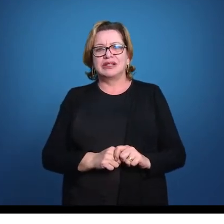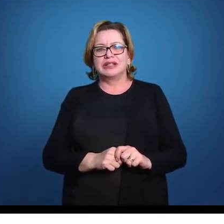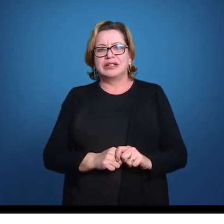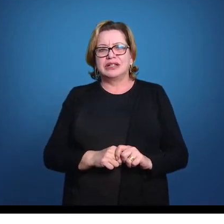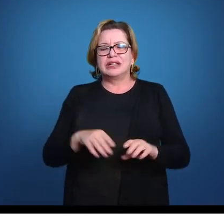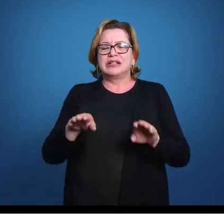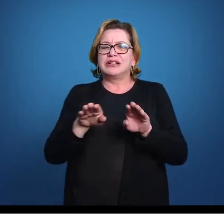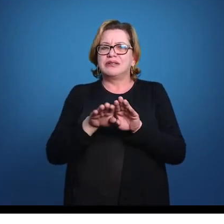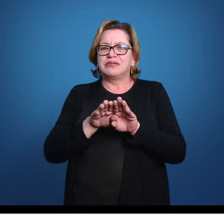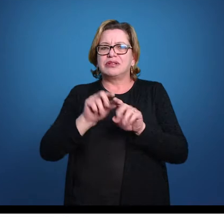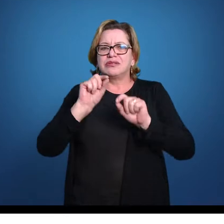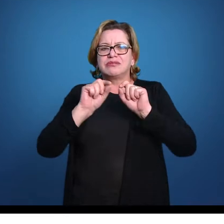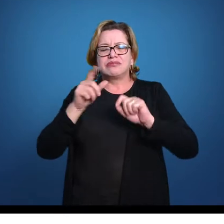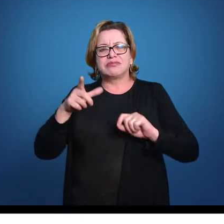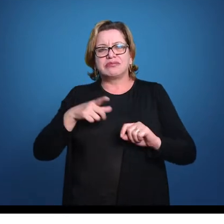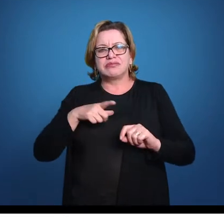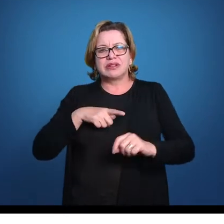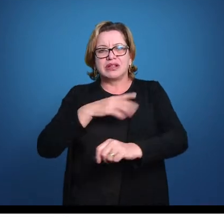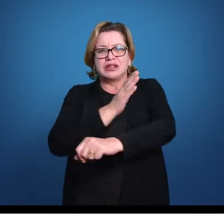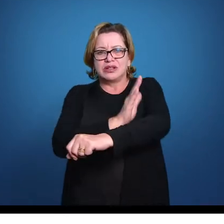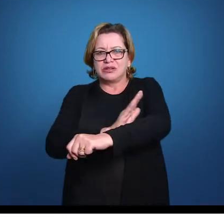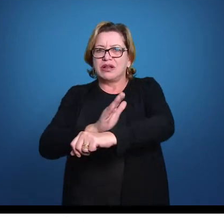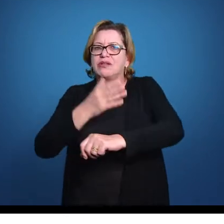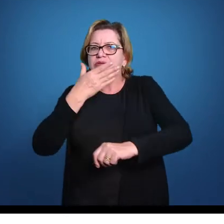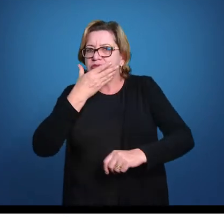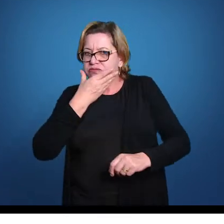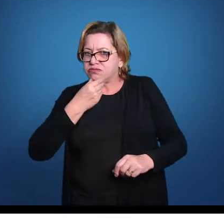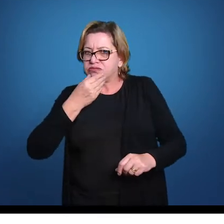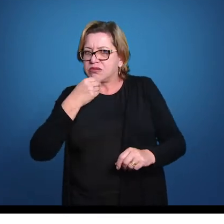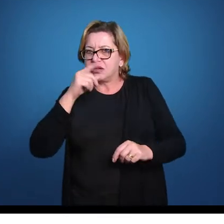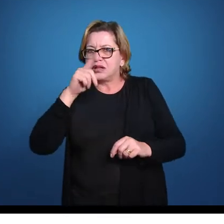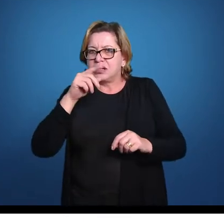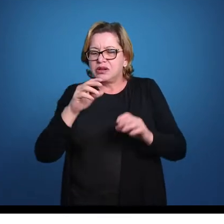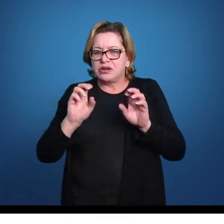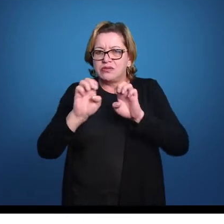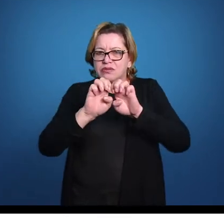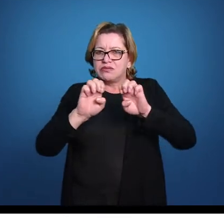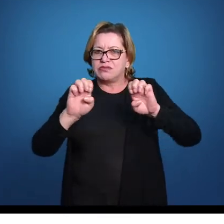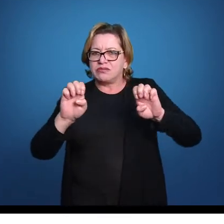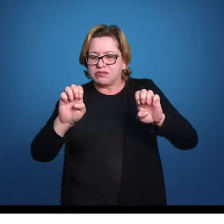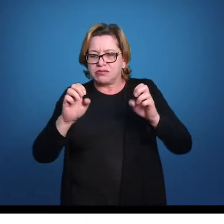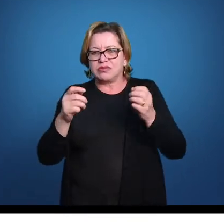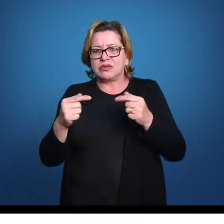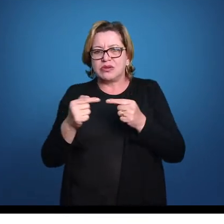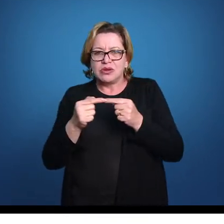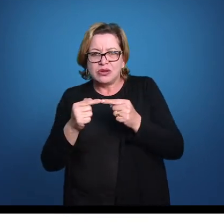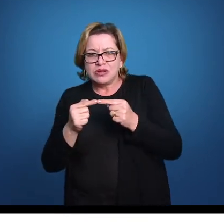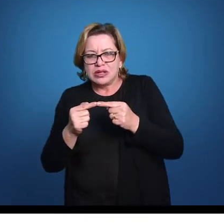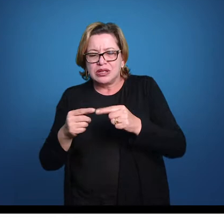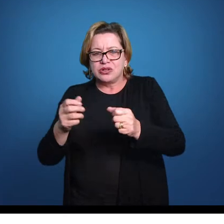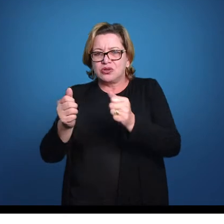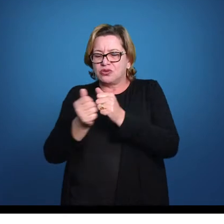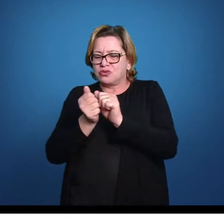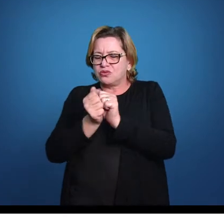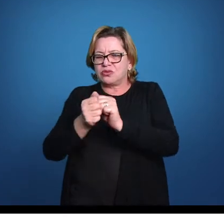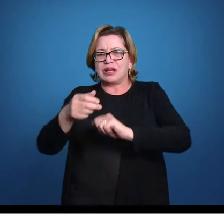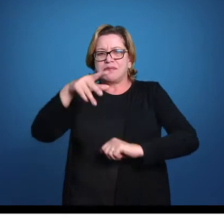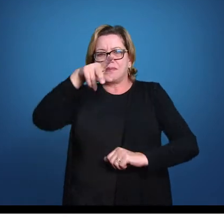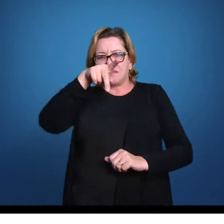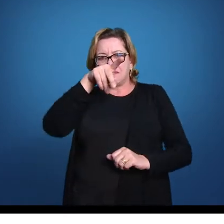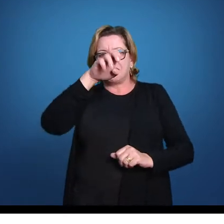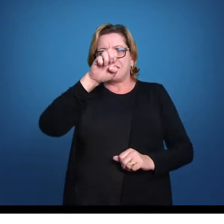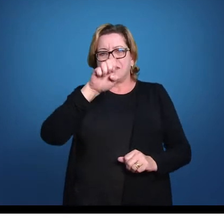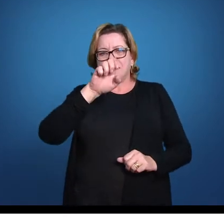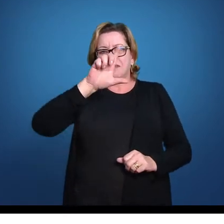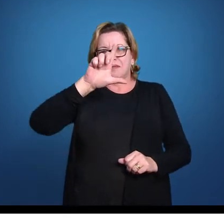Uma outra coisa que aparece nos tubarões machos é uma estrutura associada aqui às nadadeiras pélvicas dele, às nadadeiras